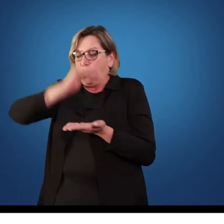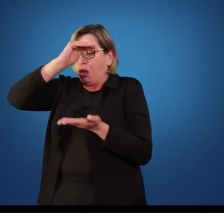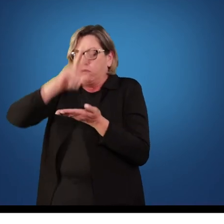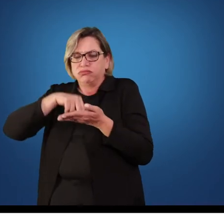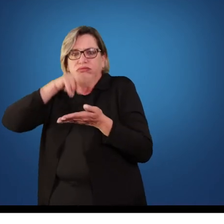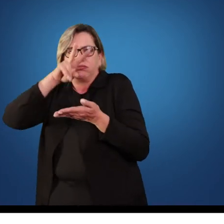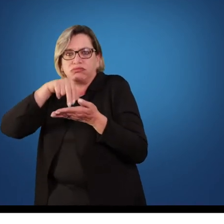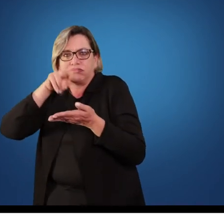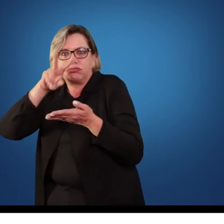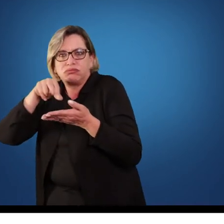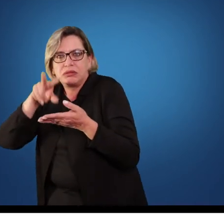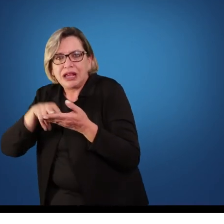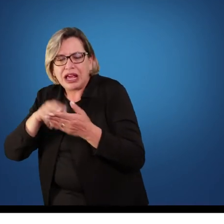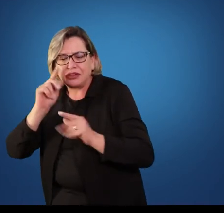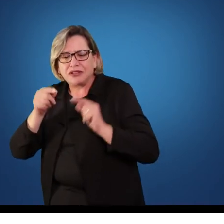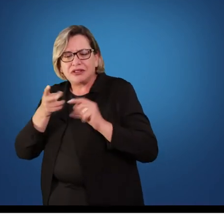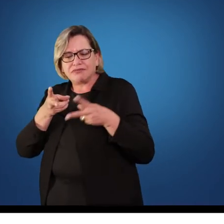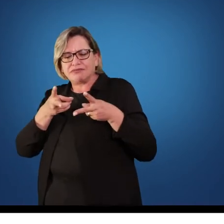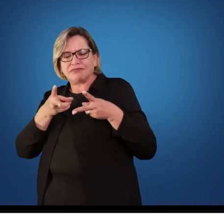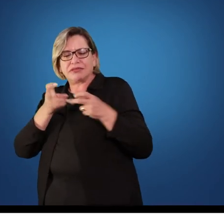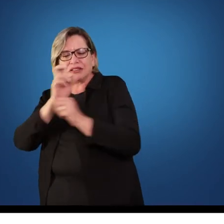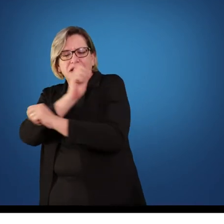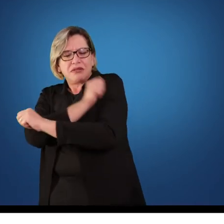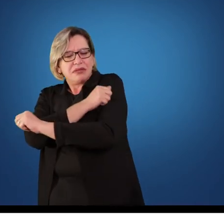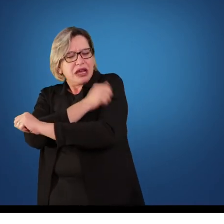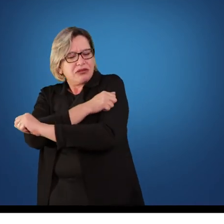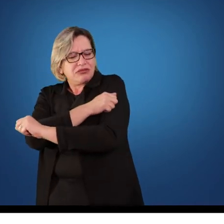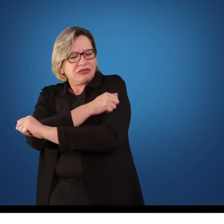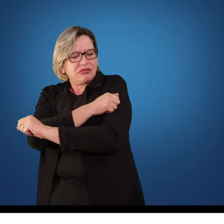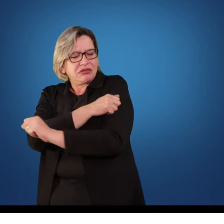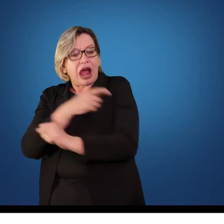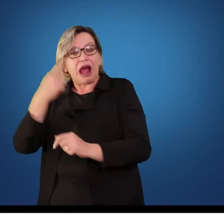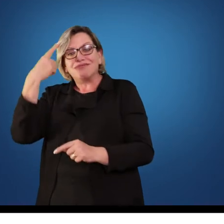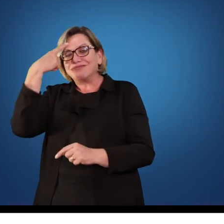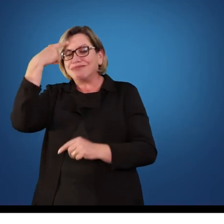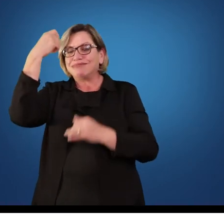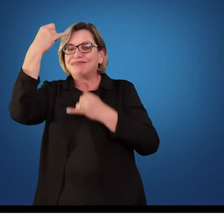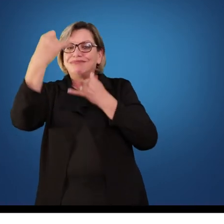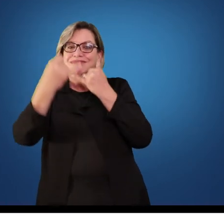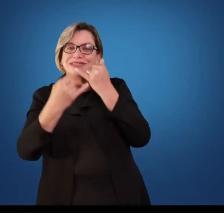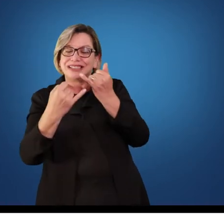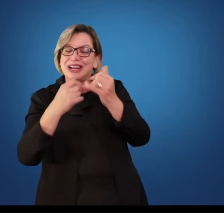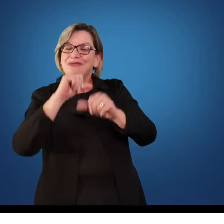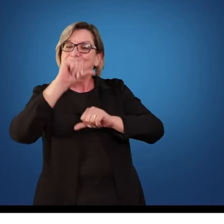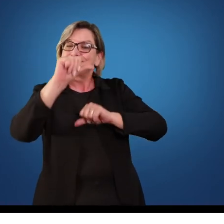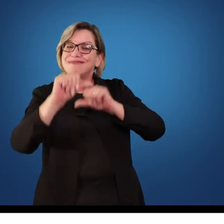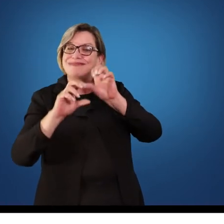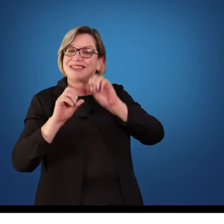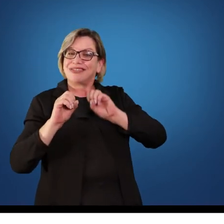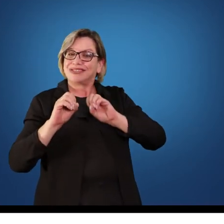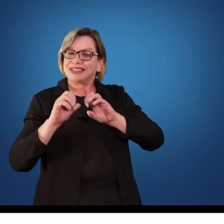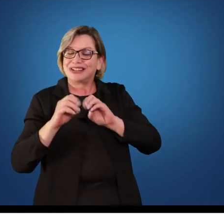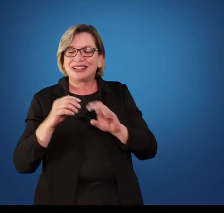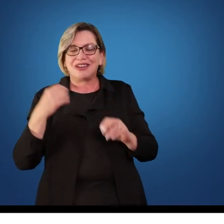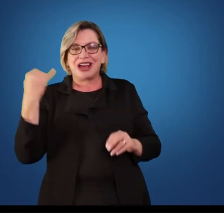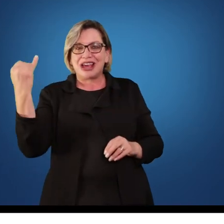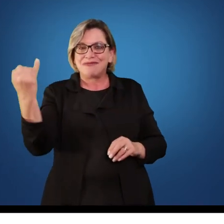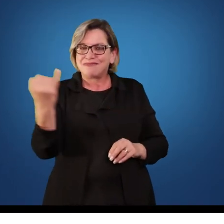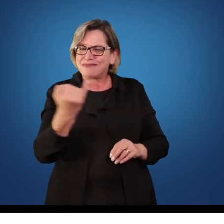e ver uma brincadeira que ele estava fazendo e transformar na minha aula aquela brincadeira. Então, a troca de experiência entre as pessoas da área, entre as